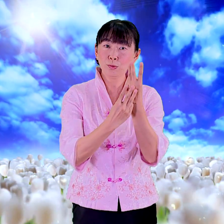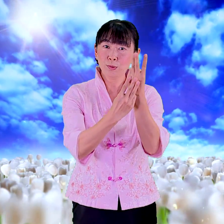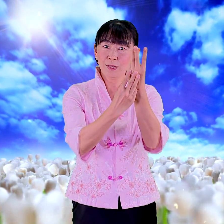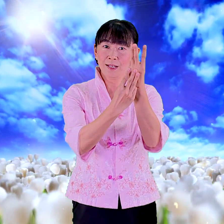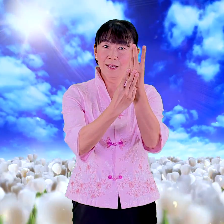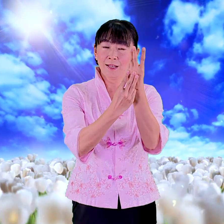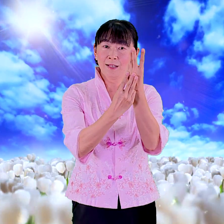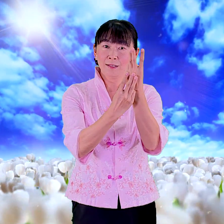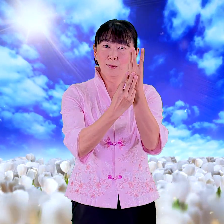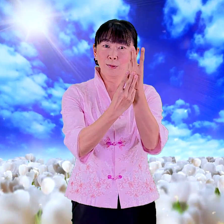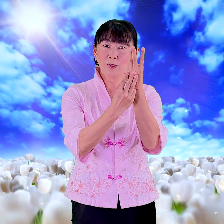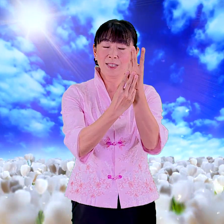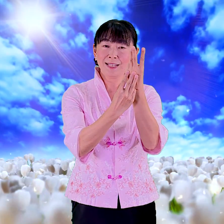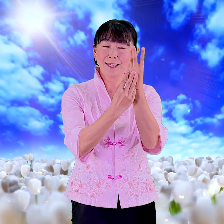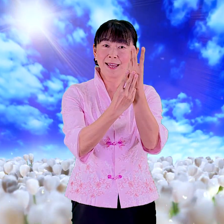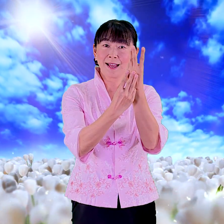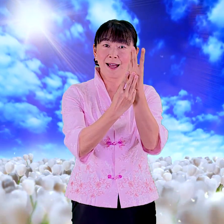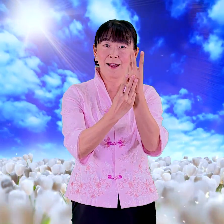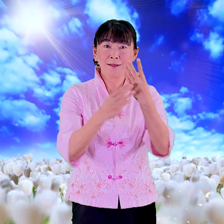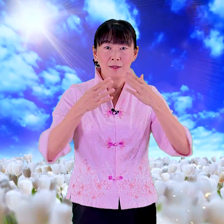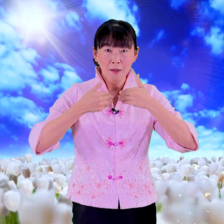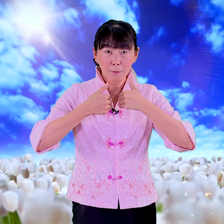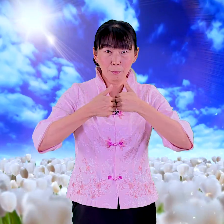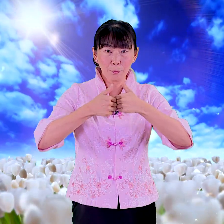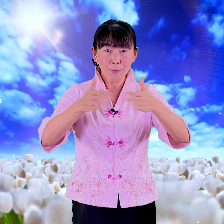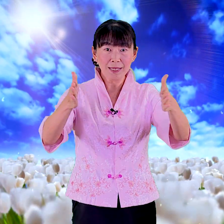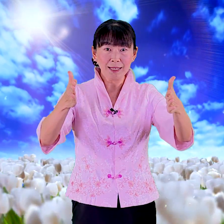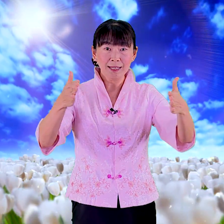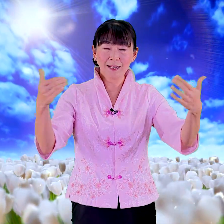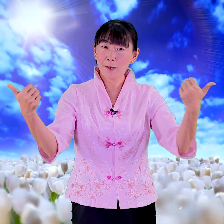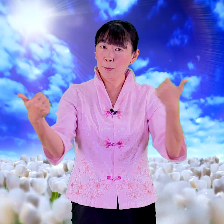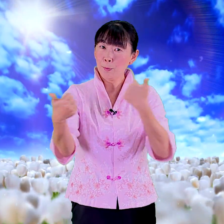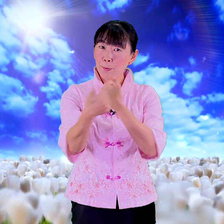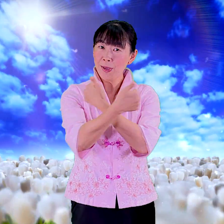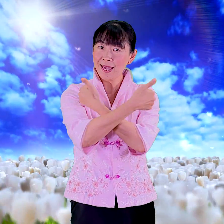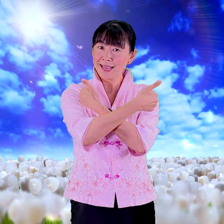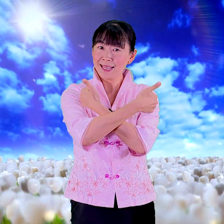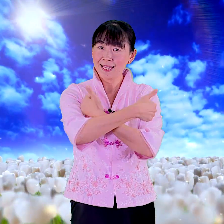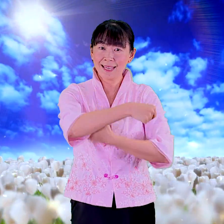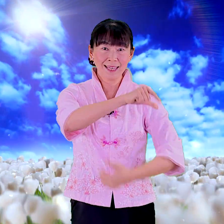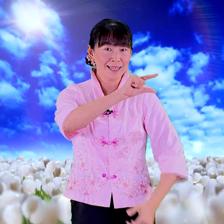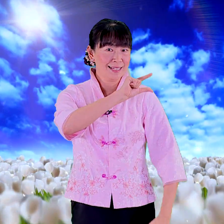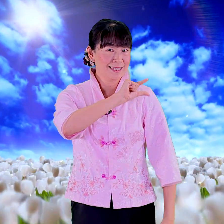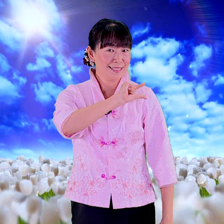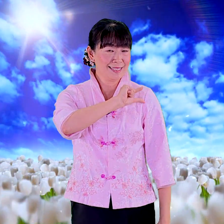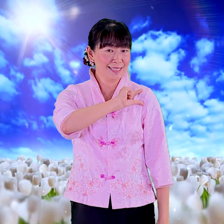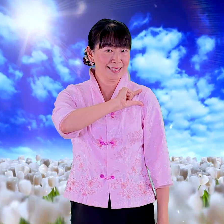于深夜好 不必为己